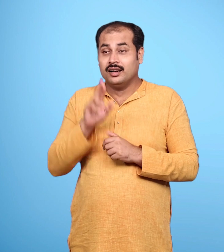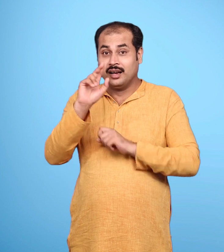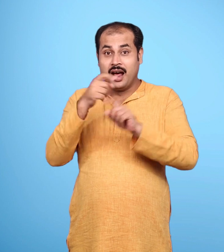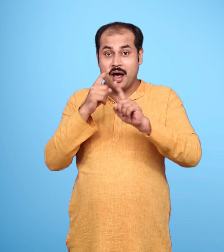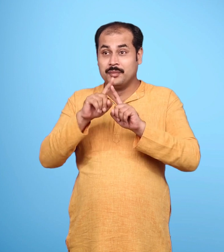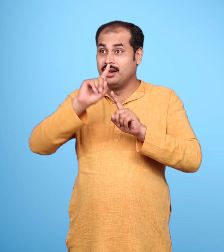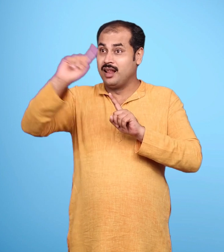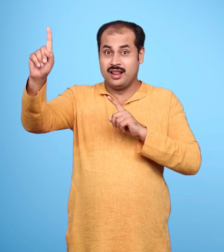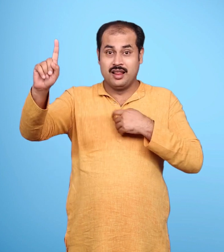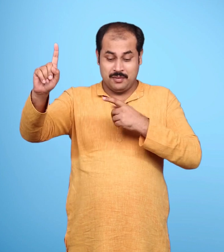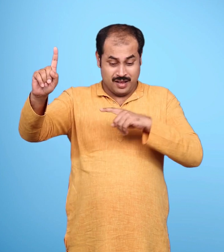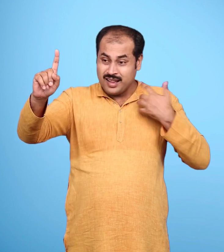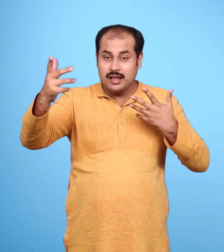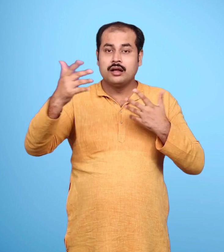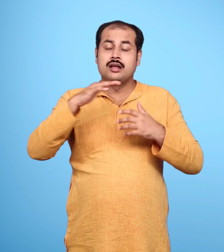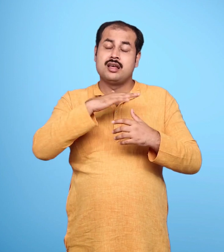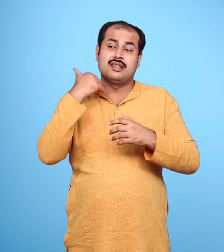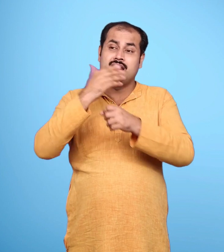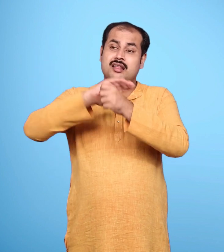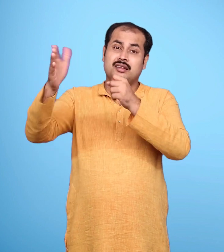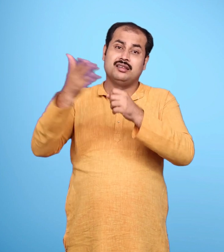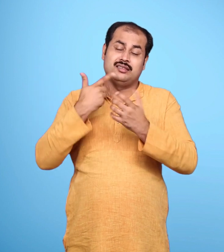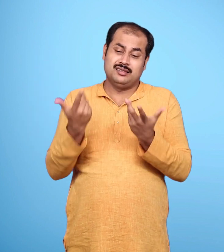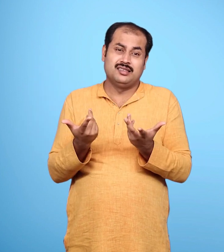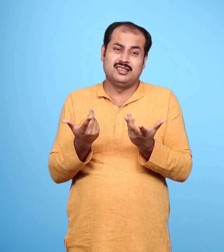राम से बिच्छूड कर मैं नहीं रह सकती मैं जान दे दूँगी